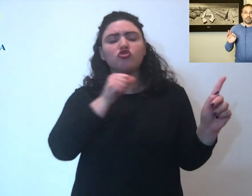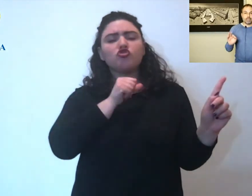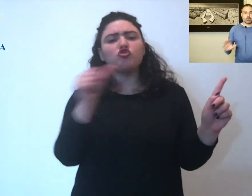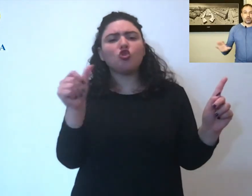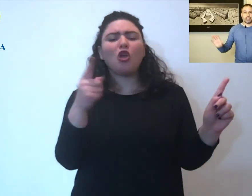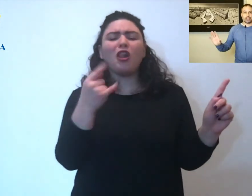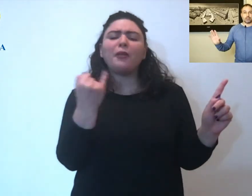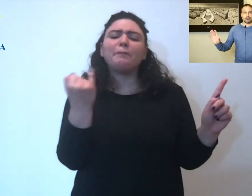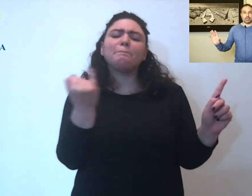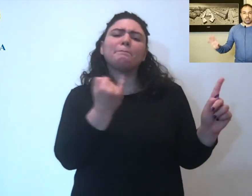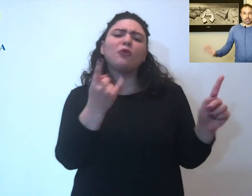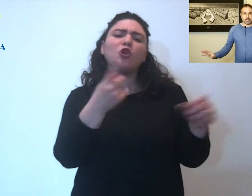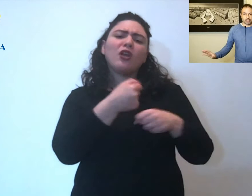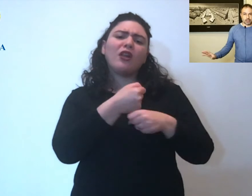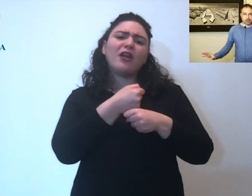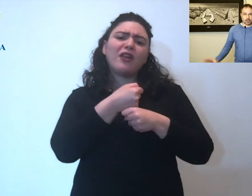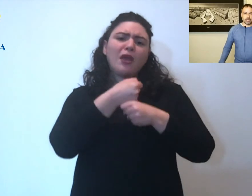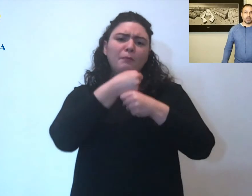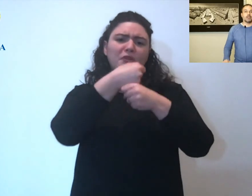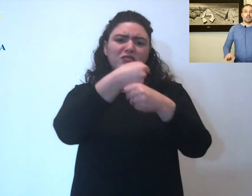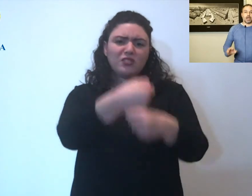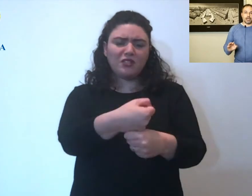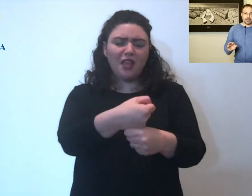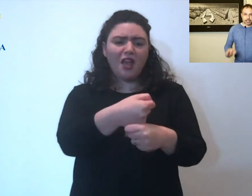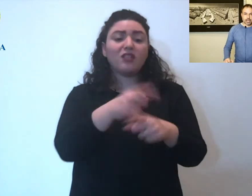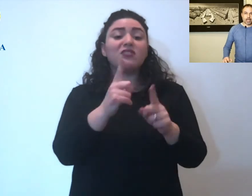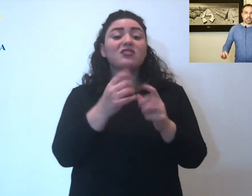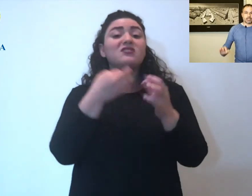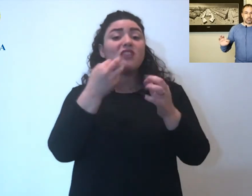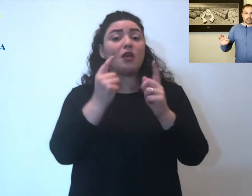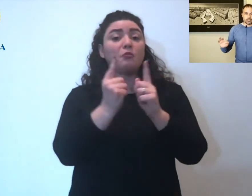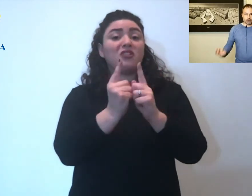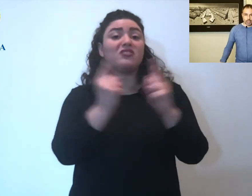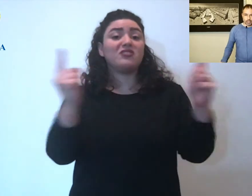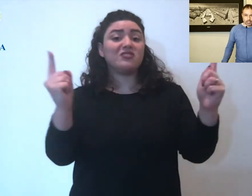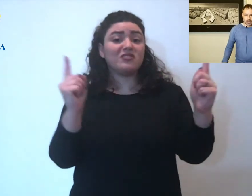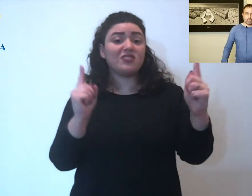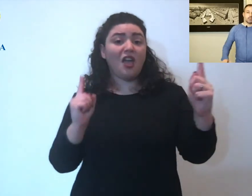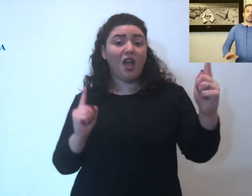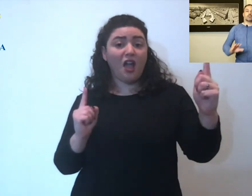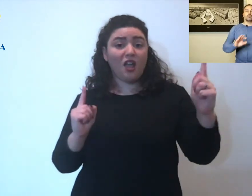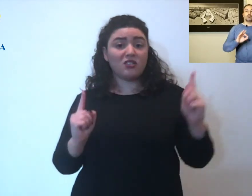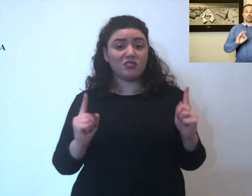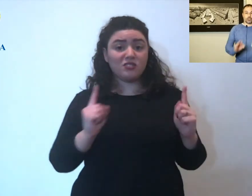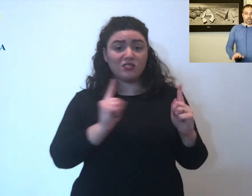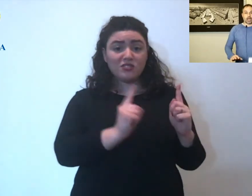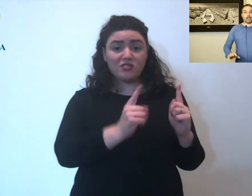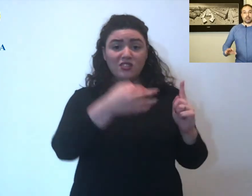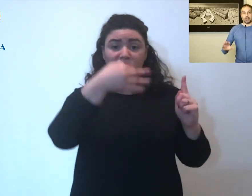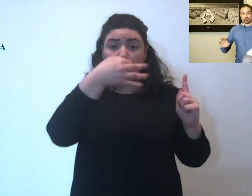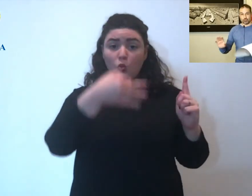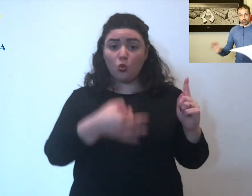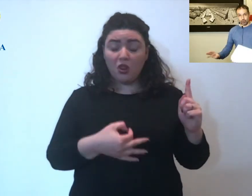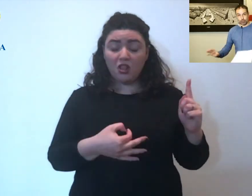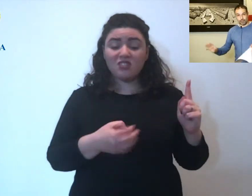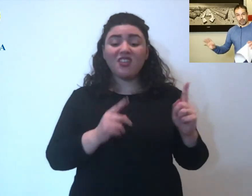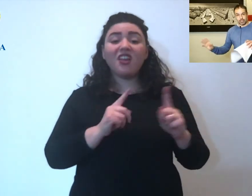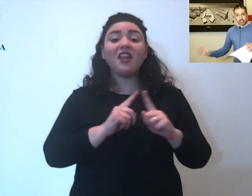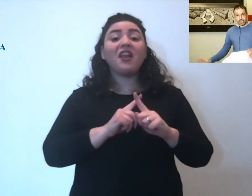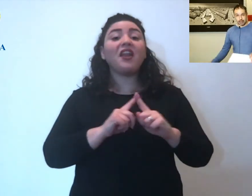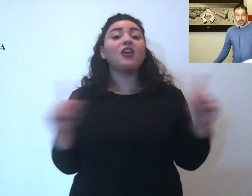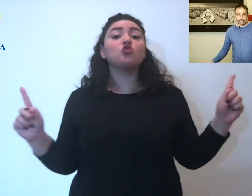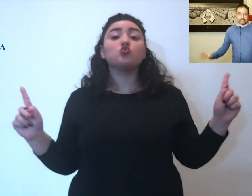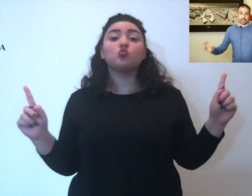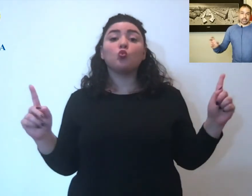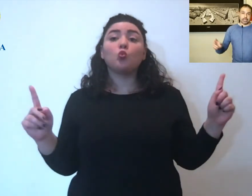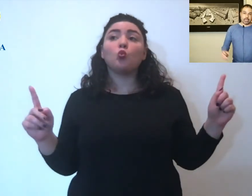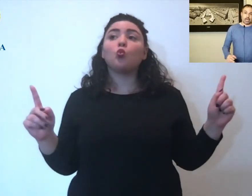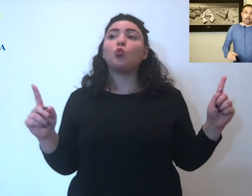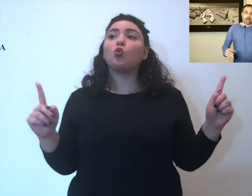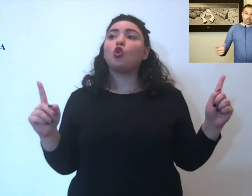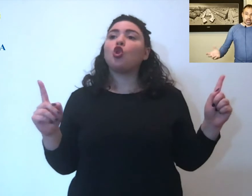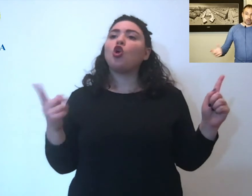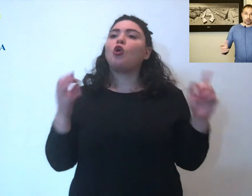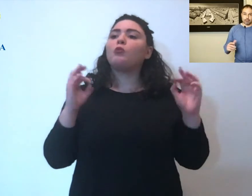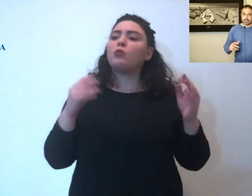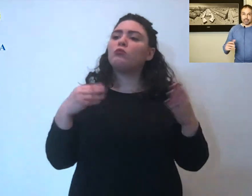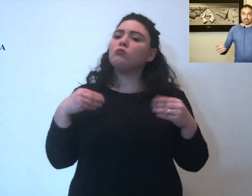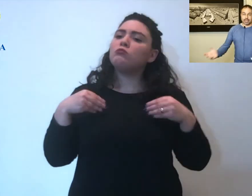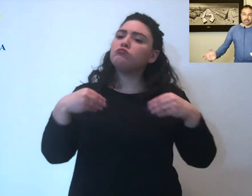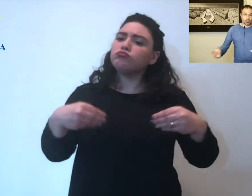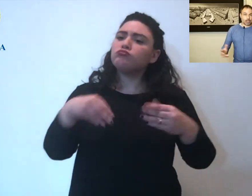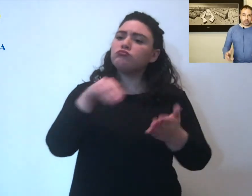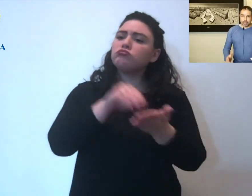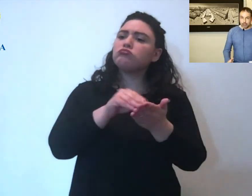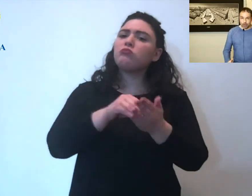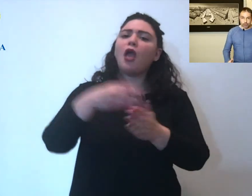piccolissima delegazione a distanza di sicurezza non ci sarà nessuno fisicamente a